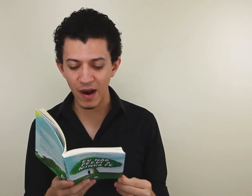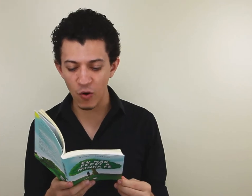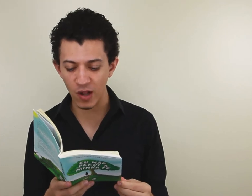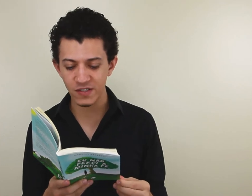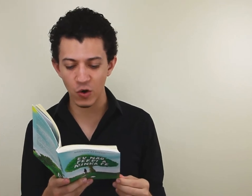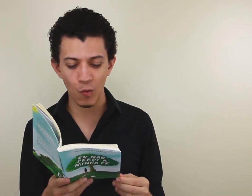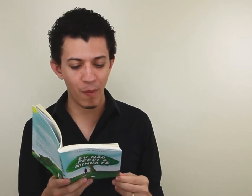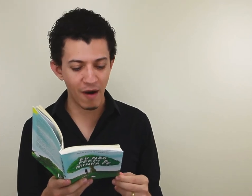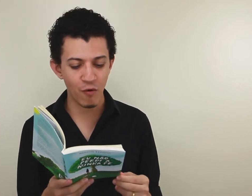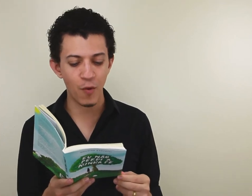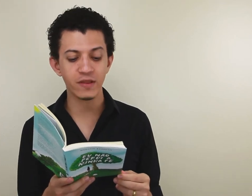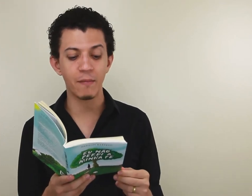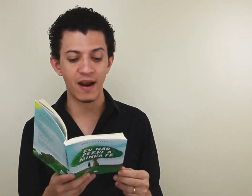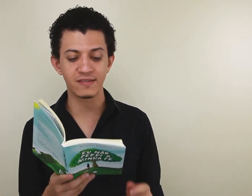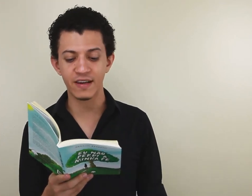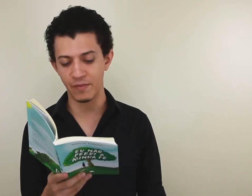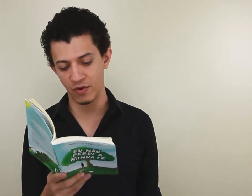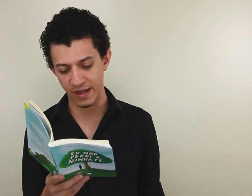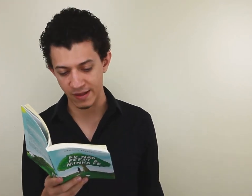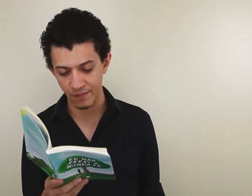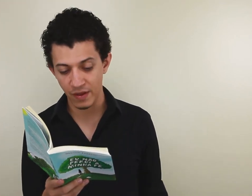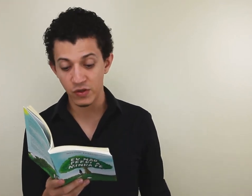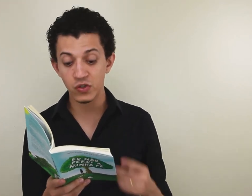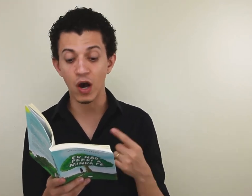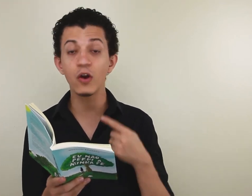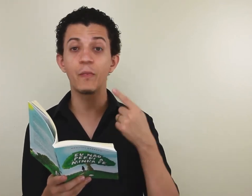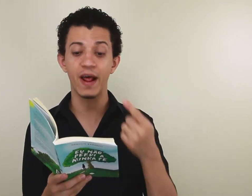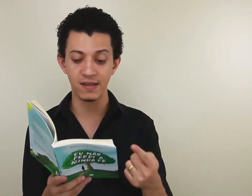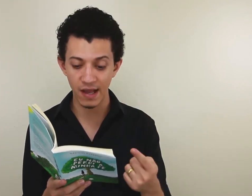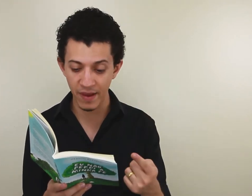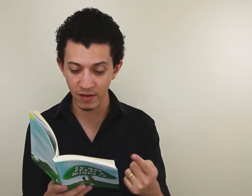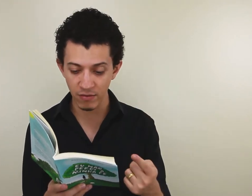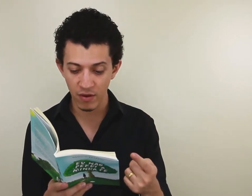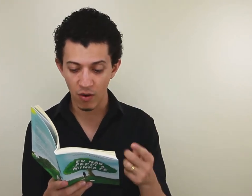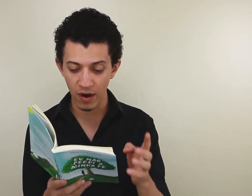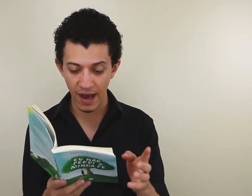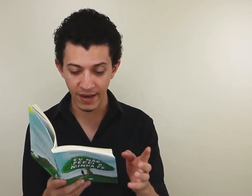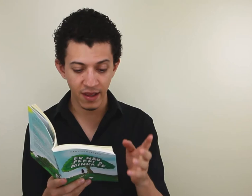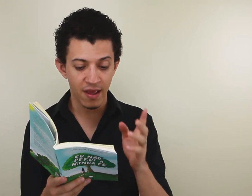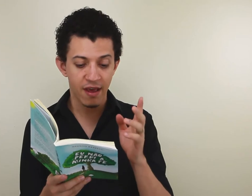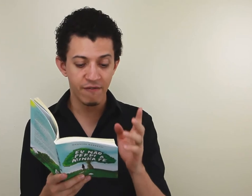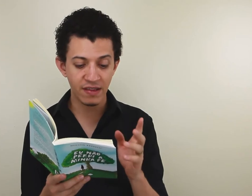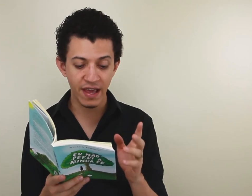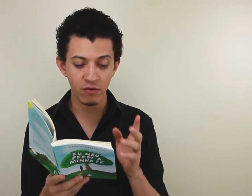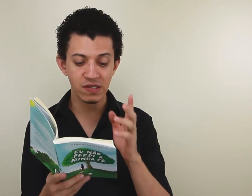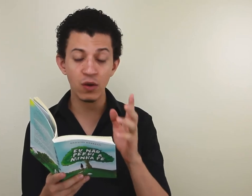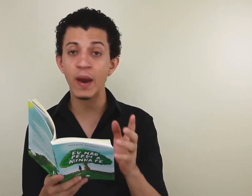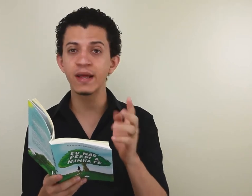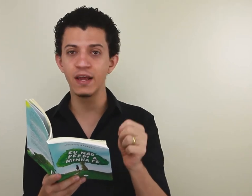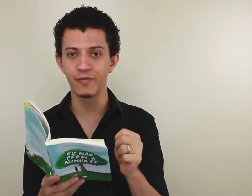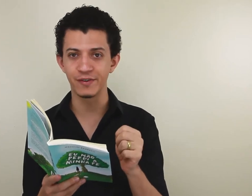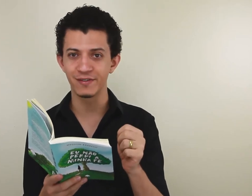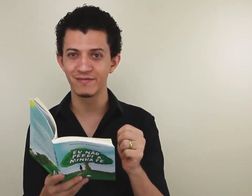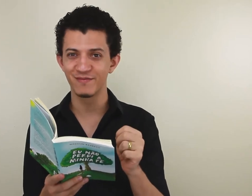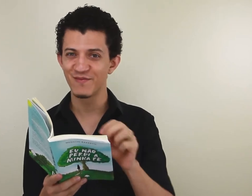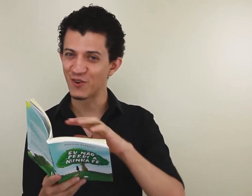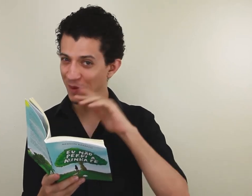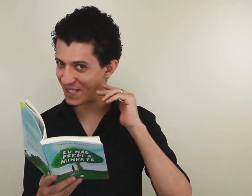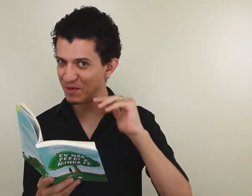pacotes que ocupavam o porta-malas da caminhoneta. Só no pré-lançamento, online, venderam os 50 livros. Começamos